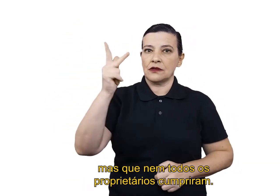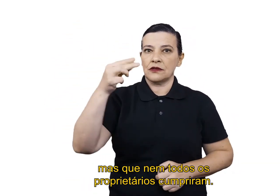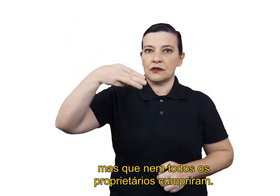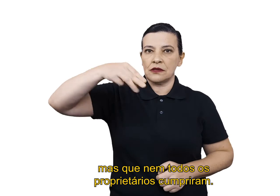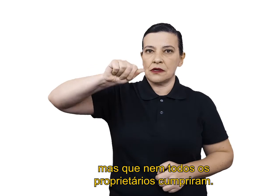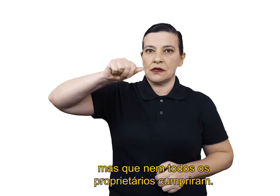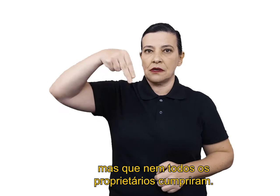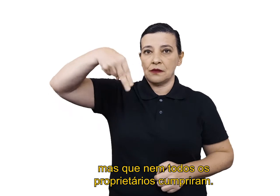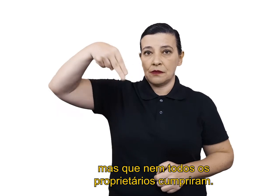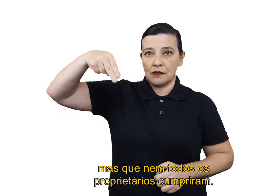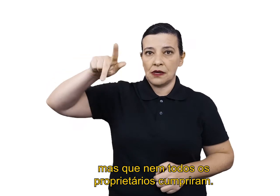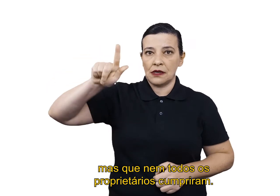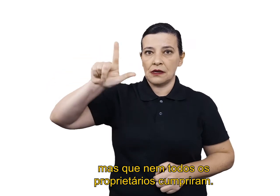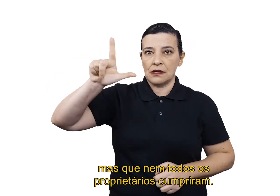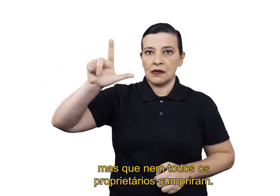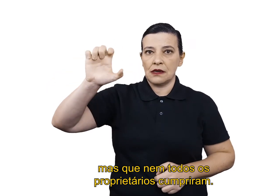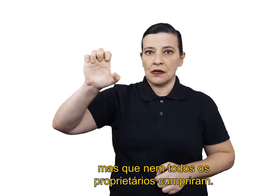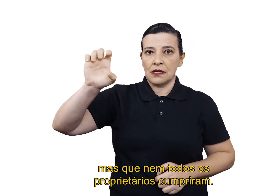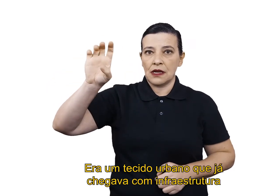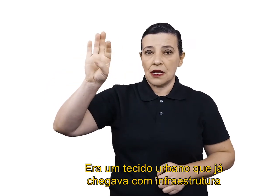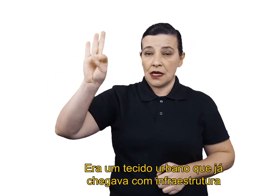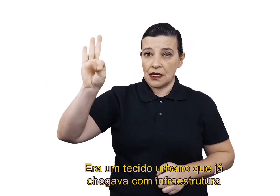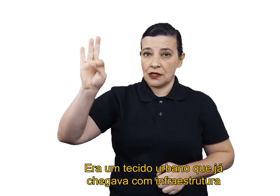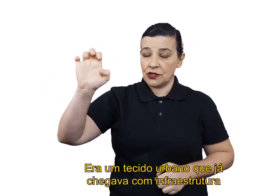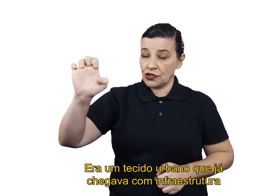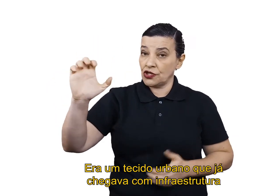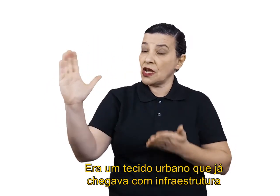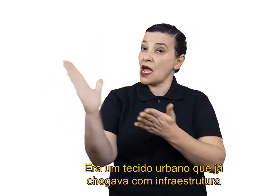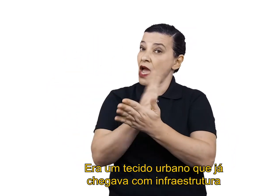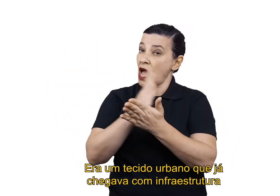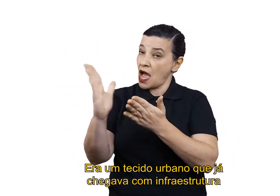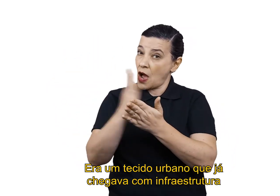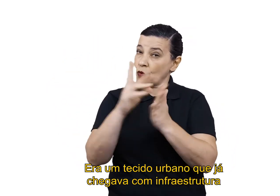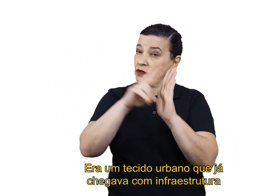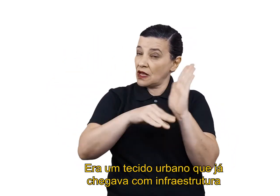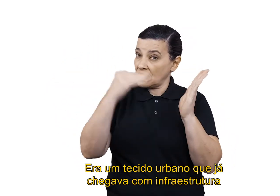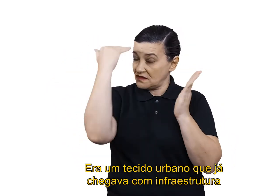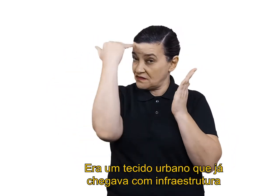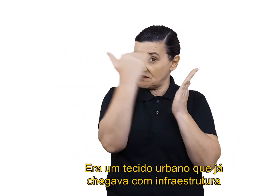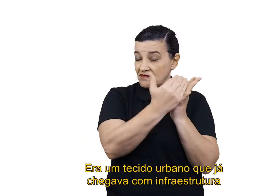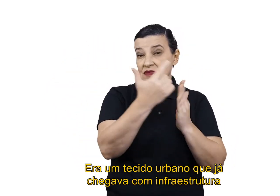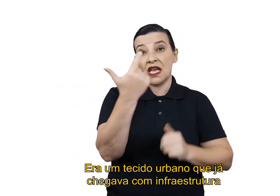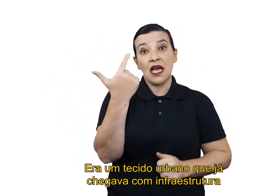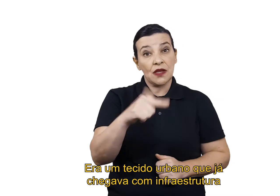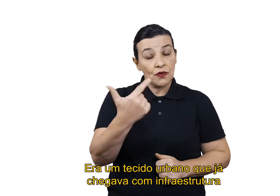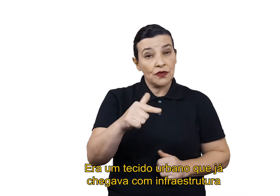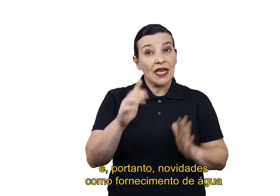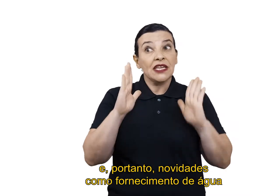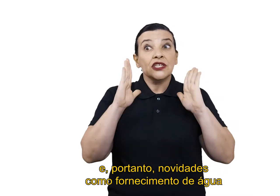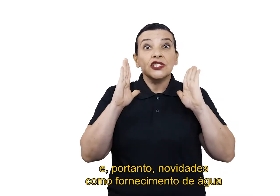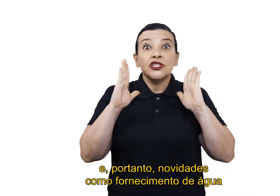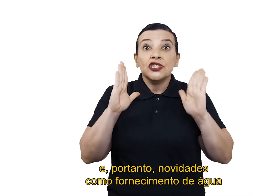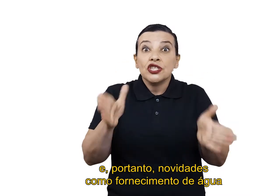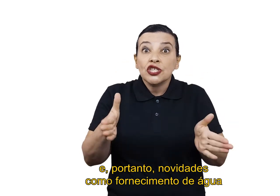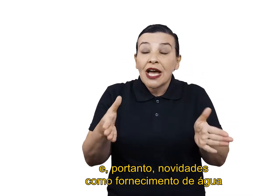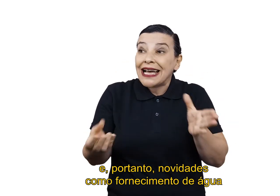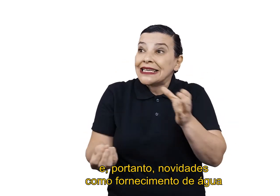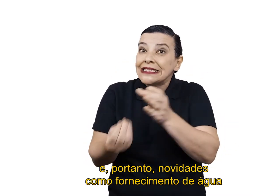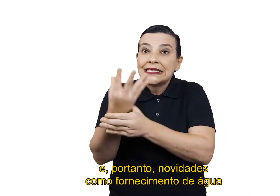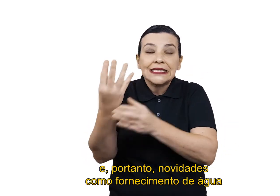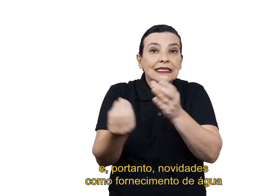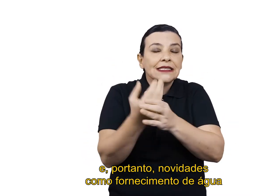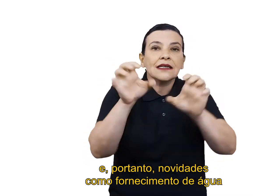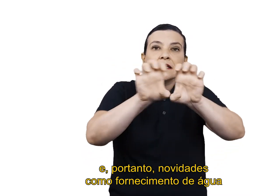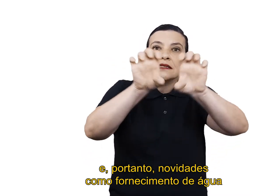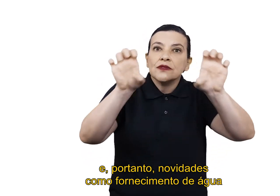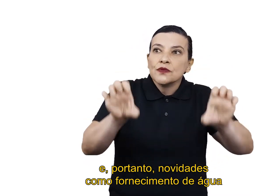Mainglete, mas que nem todos os proprietários cumpriram. Era um tecido urbano que já chegava com infraestrutura. E, portanto,